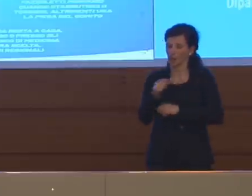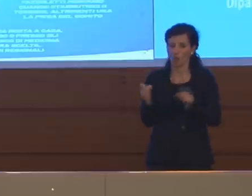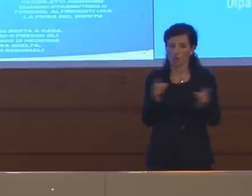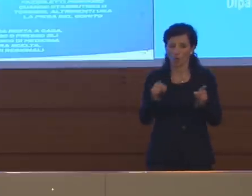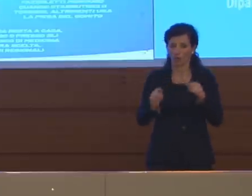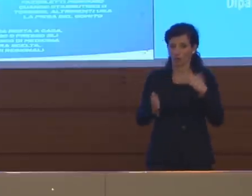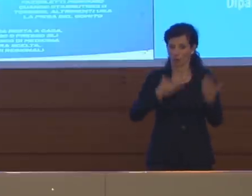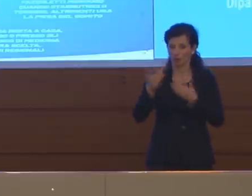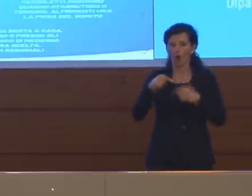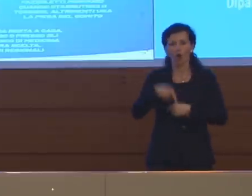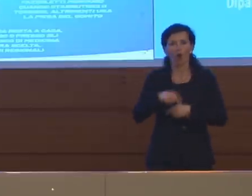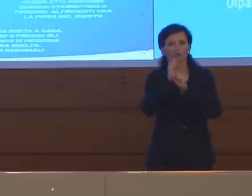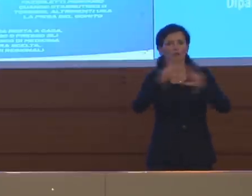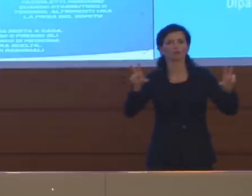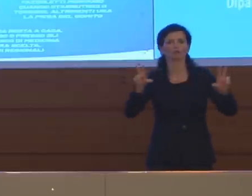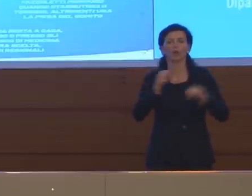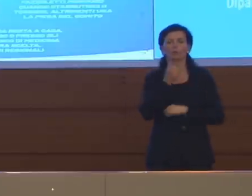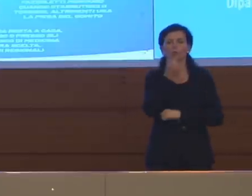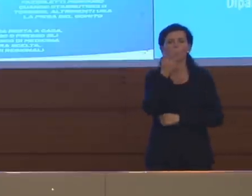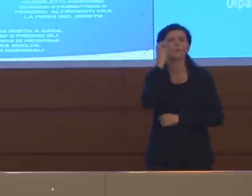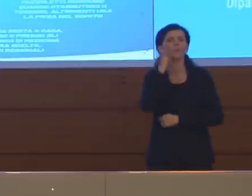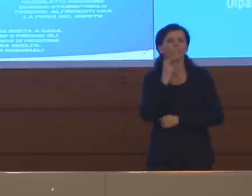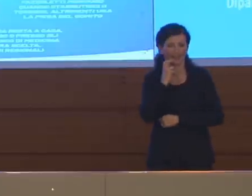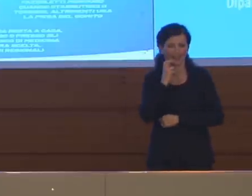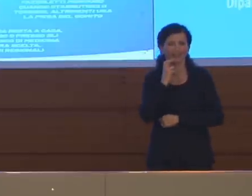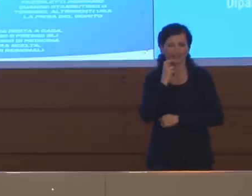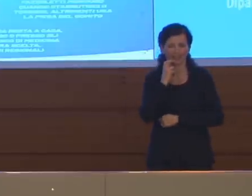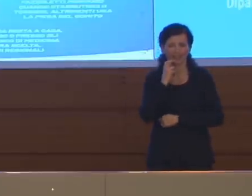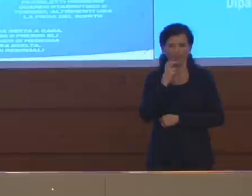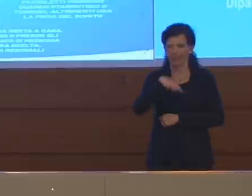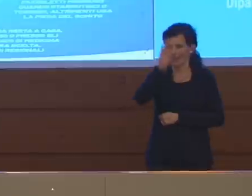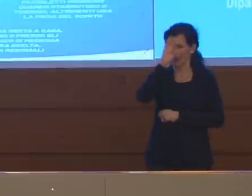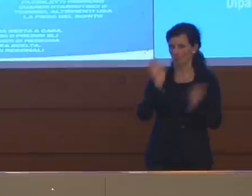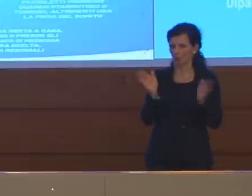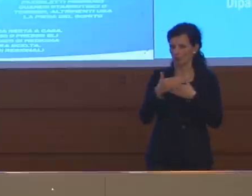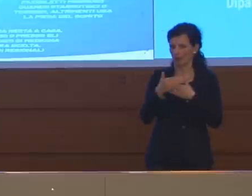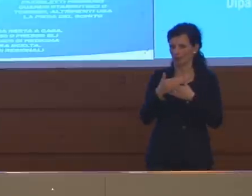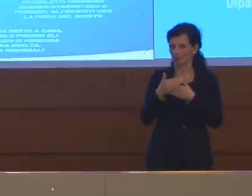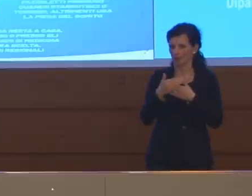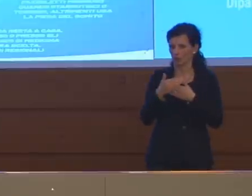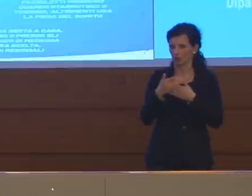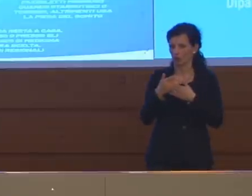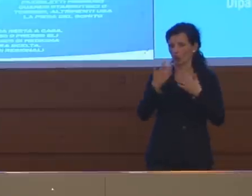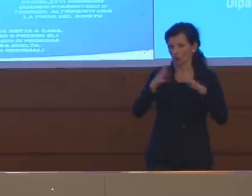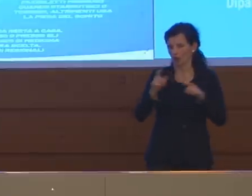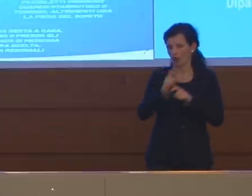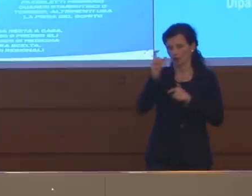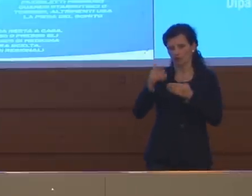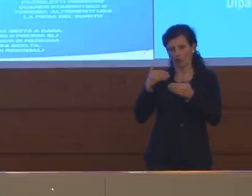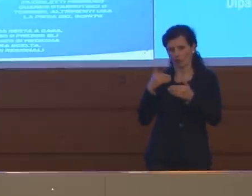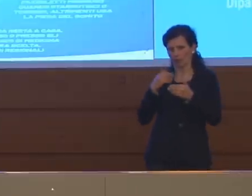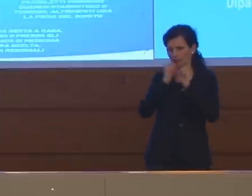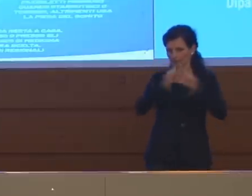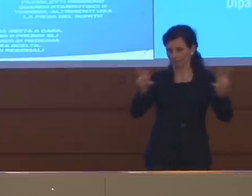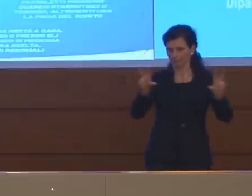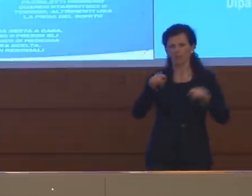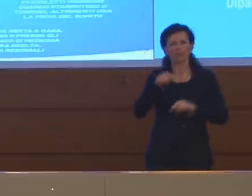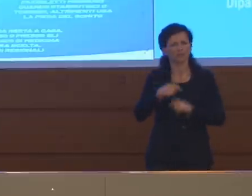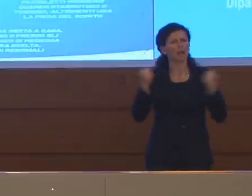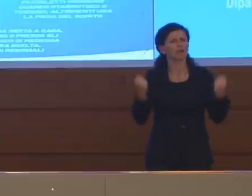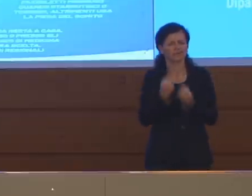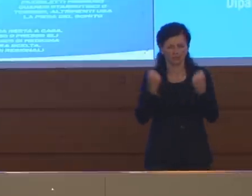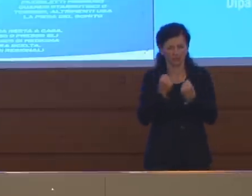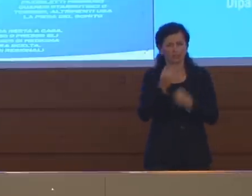annunciato il numero verde che il Capodipartimento ci aveva appunto, diciamo, preannunciato qualche giorno fa. È sicuramente una bella